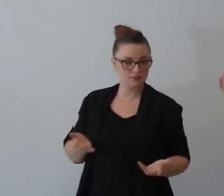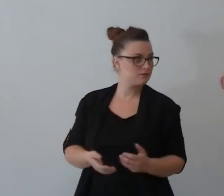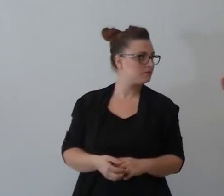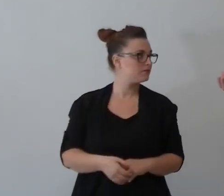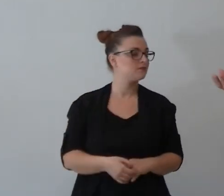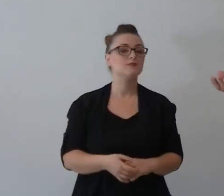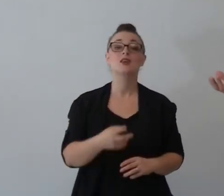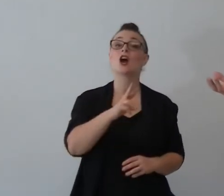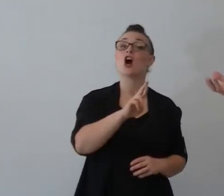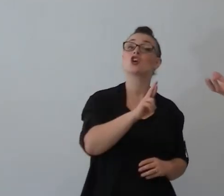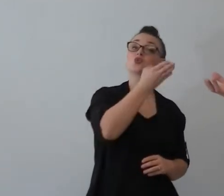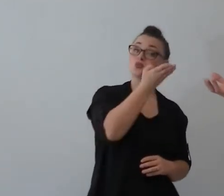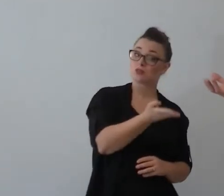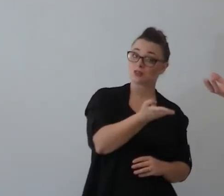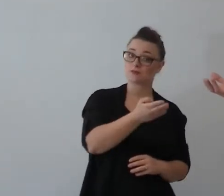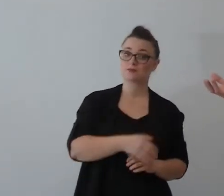Ruth Ruth